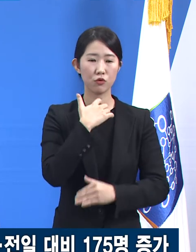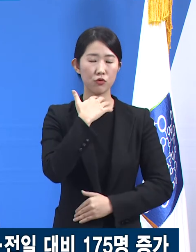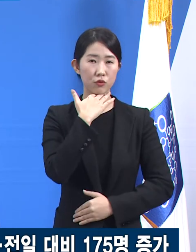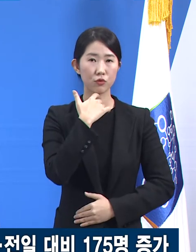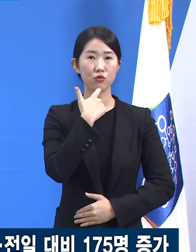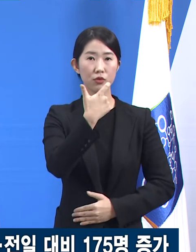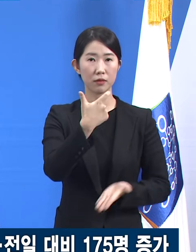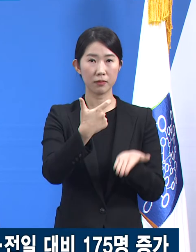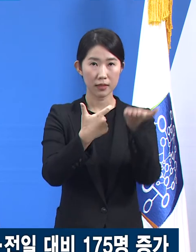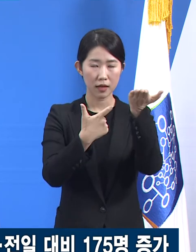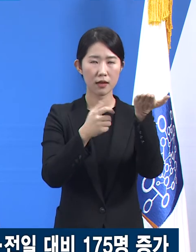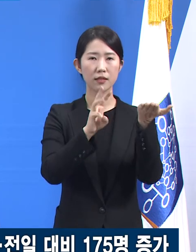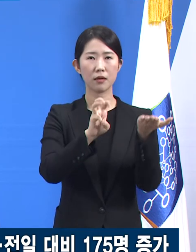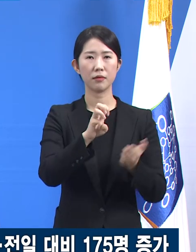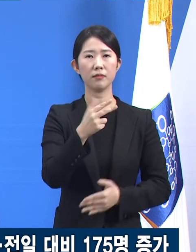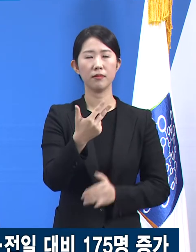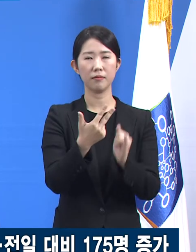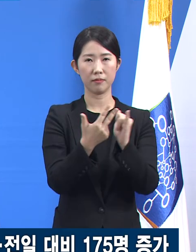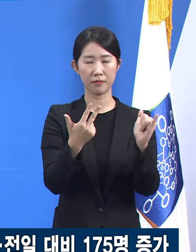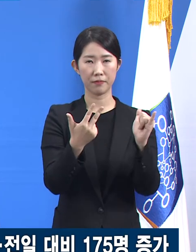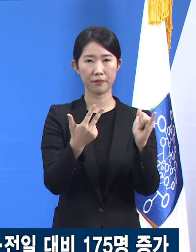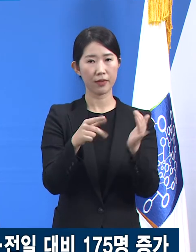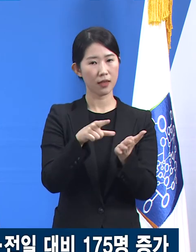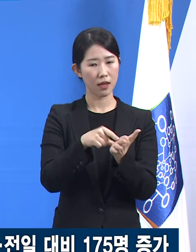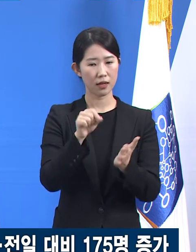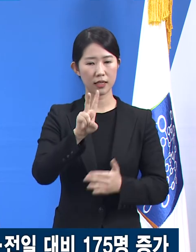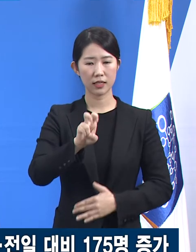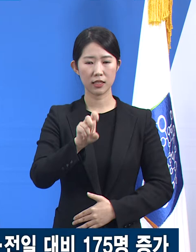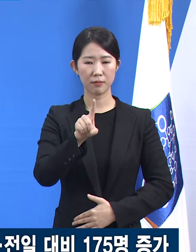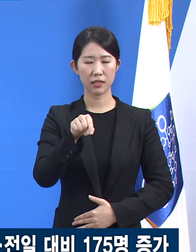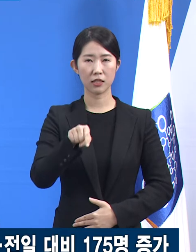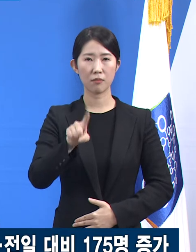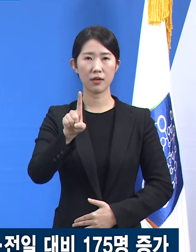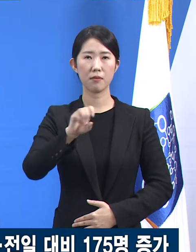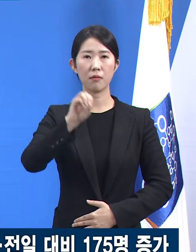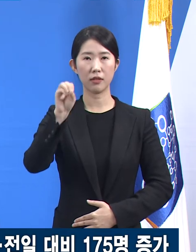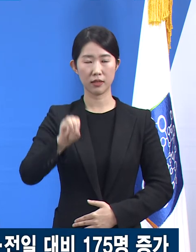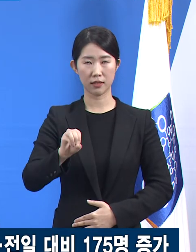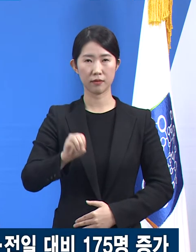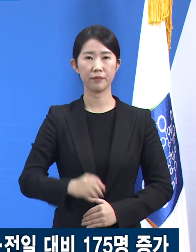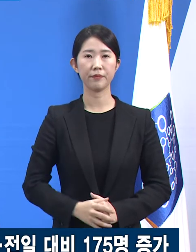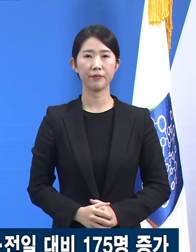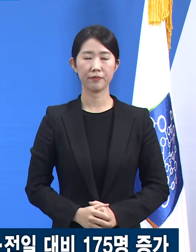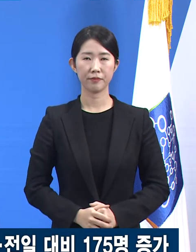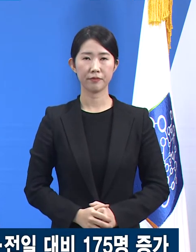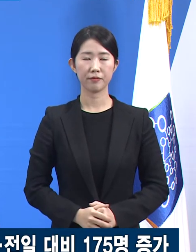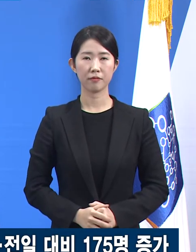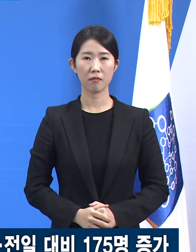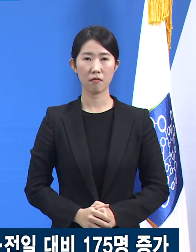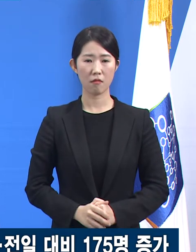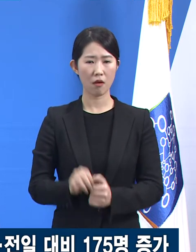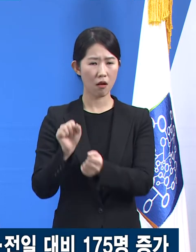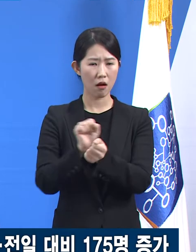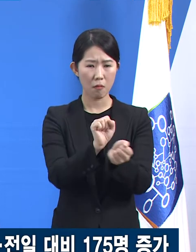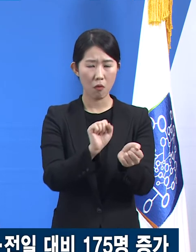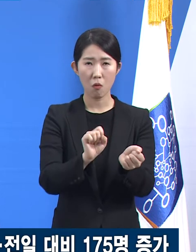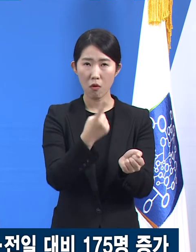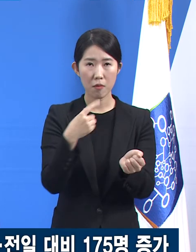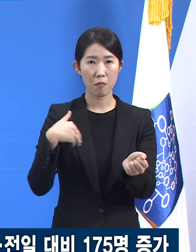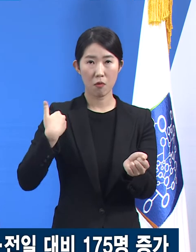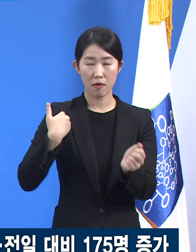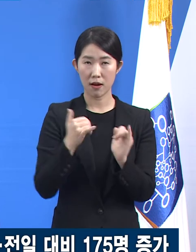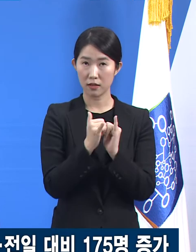고령자는 37명으로 21.1%를 차지합니다. 감염 경로를 알 수 없는